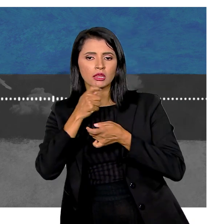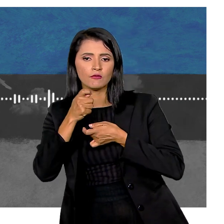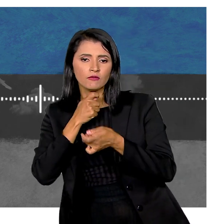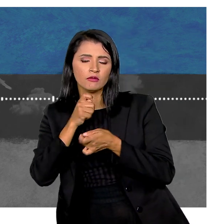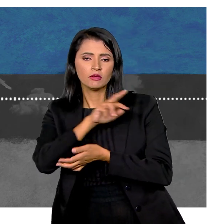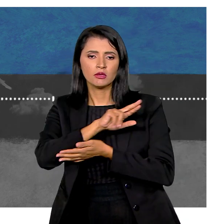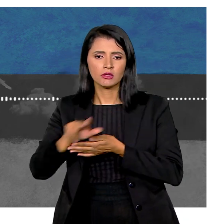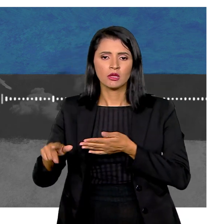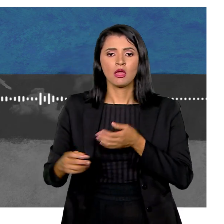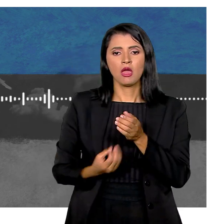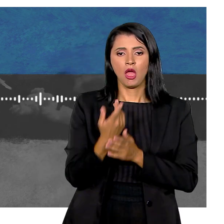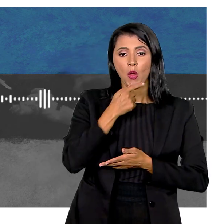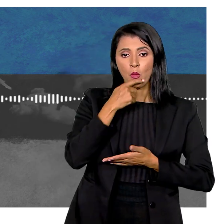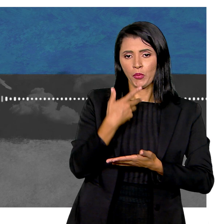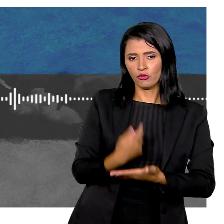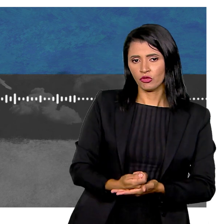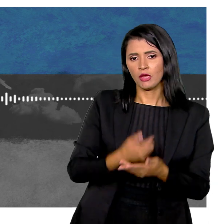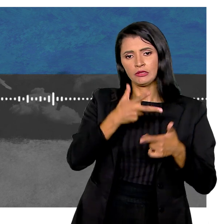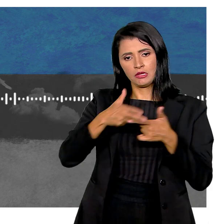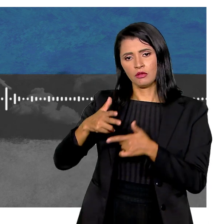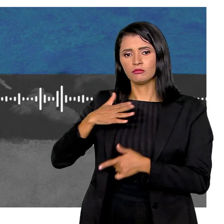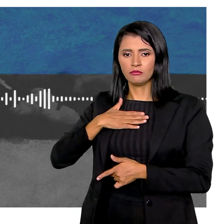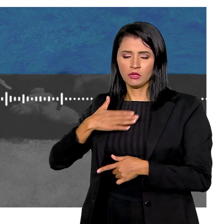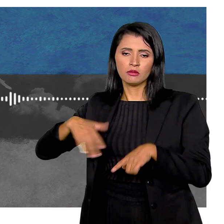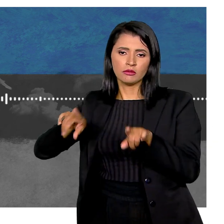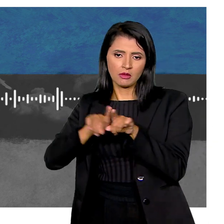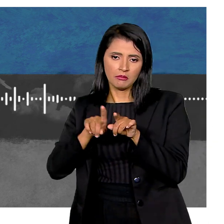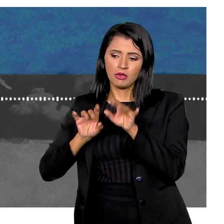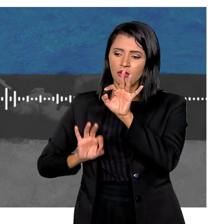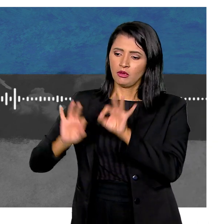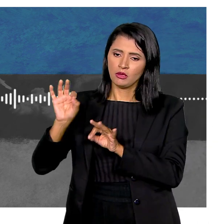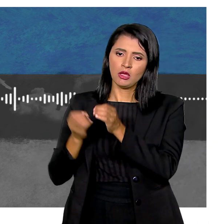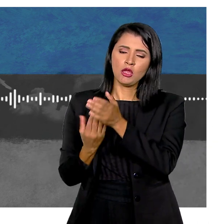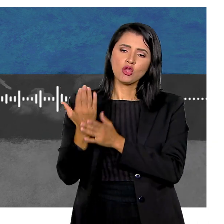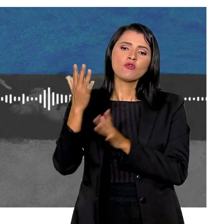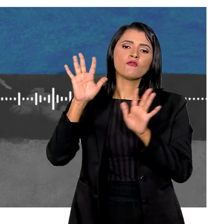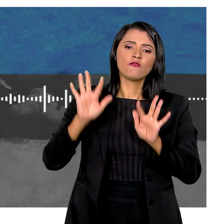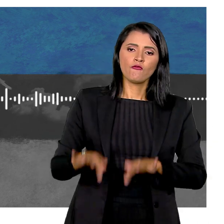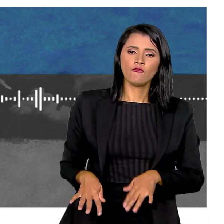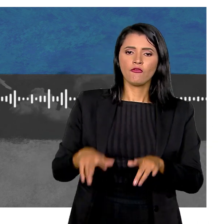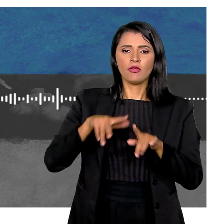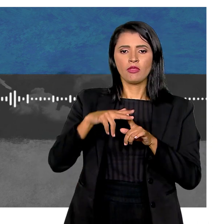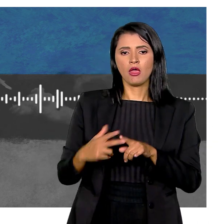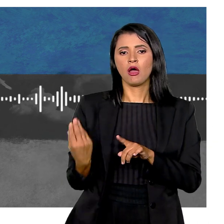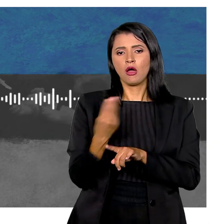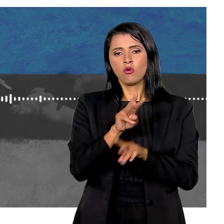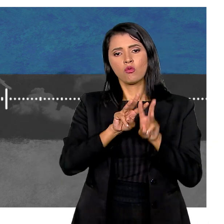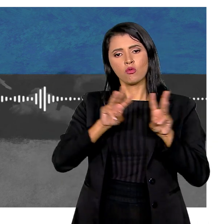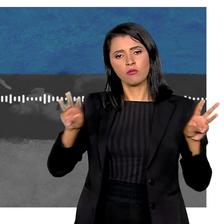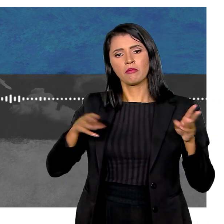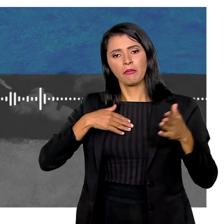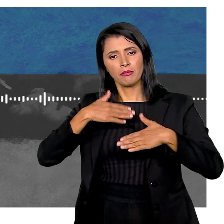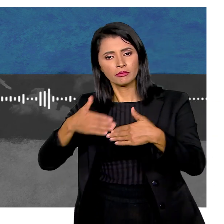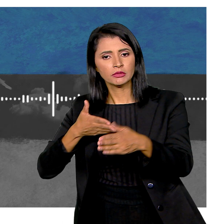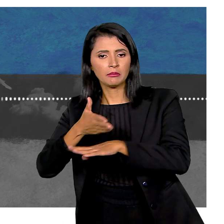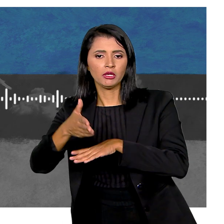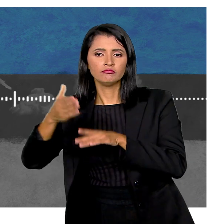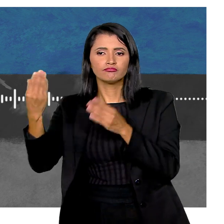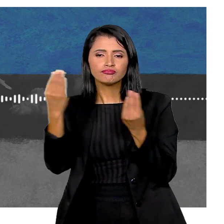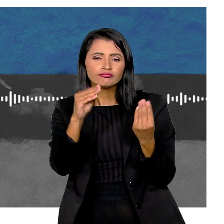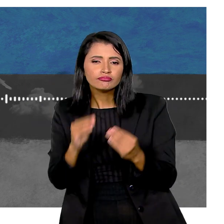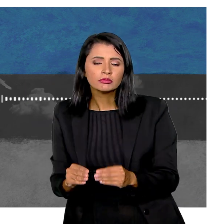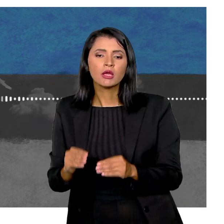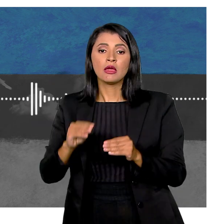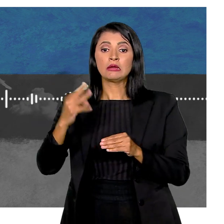Produção E entrevistas A idealização Do podcast Seriado É minha Eu também faço A formatação final Do roteiro Implementação web E participo Do